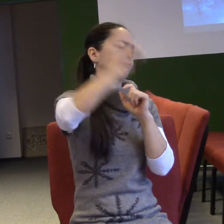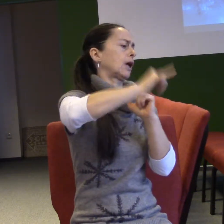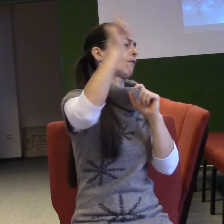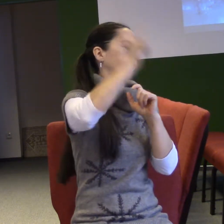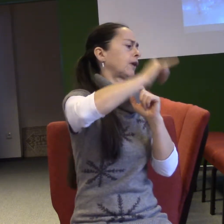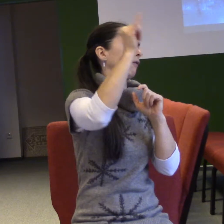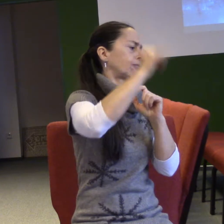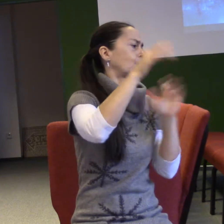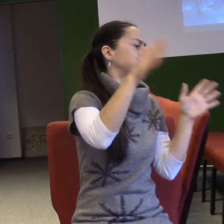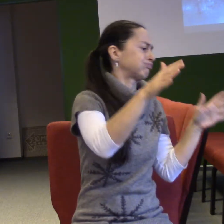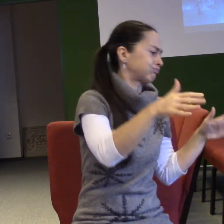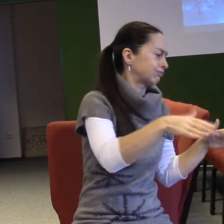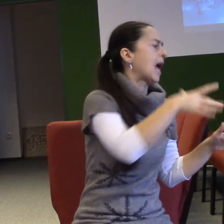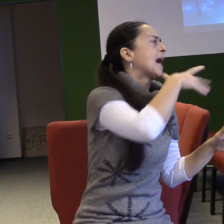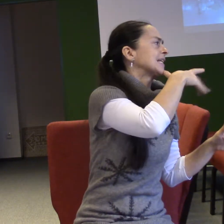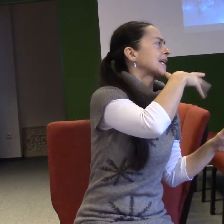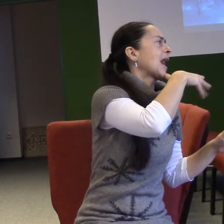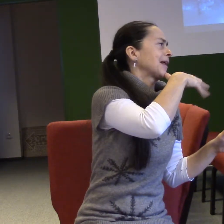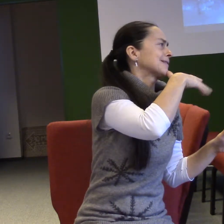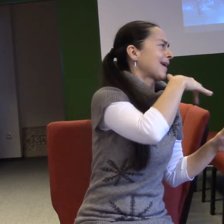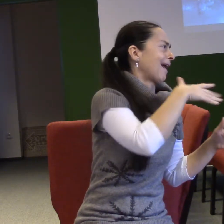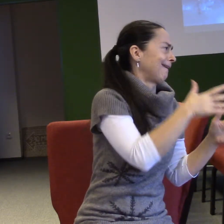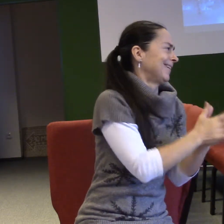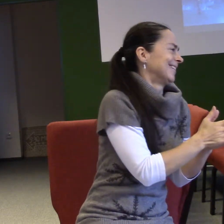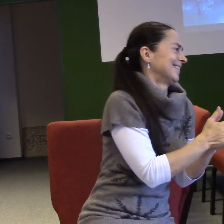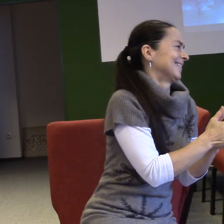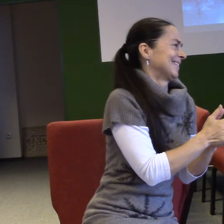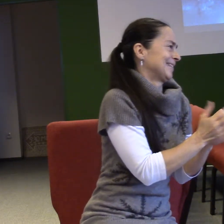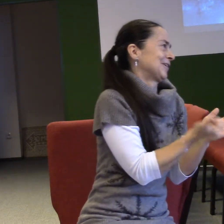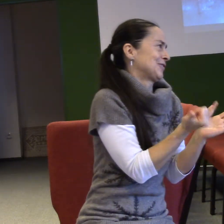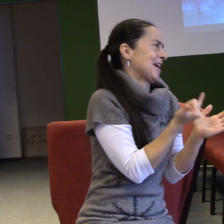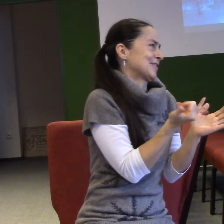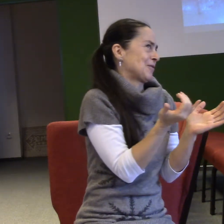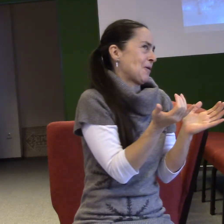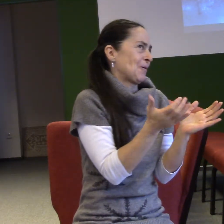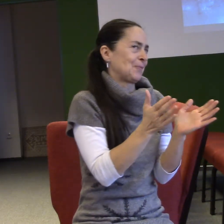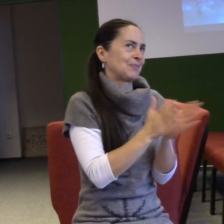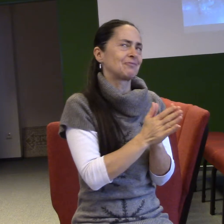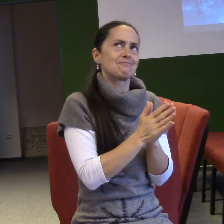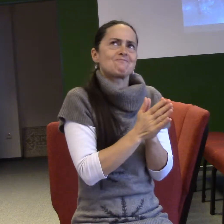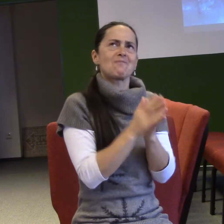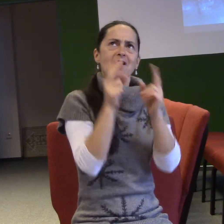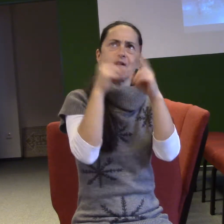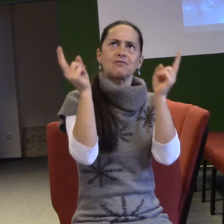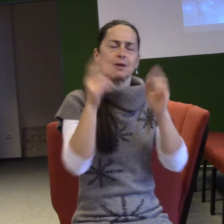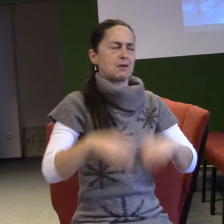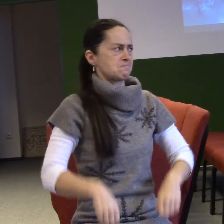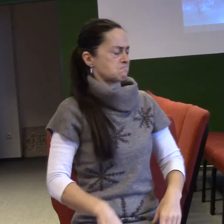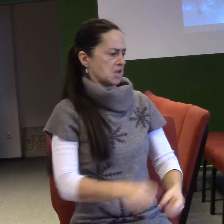Asi lítal hodně nějakou nízkou nákladovkou, ale prostě zdálo se, že anděle si říkali, Bůh na zemi něco chystá a